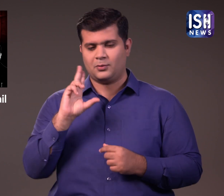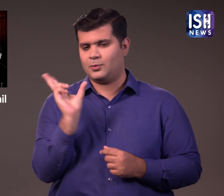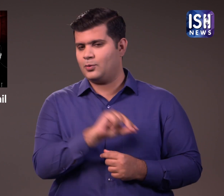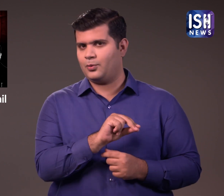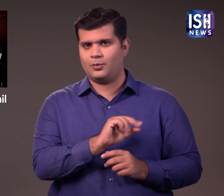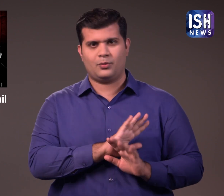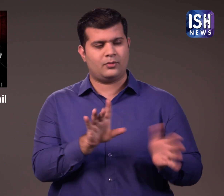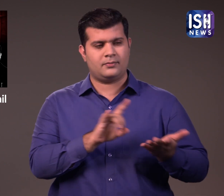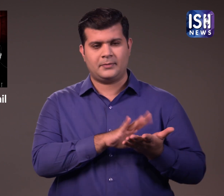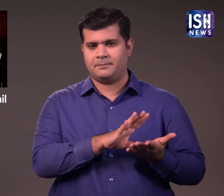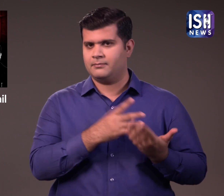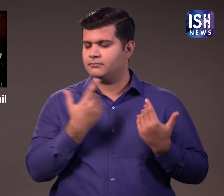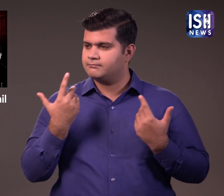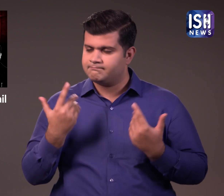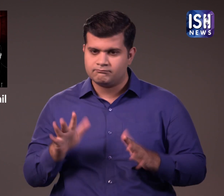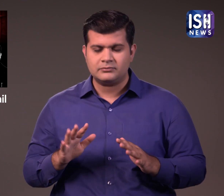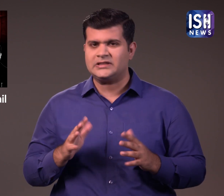इलहाबात उच्चनयाले में गया